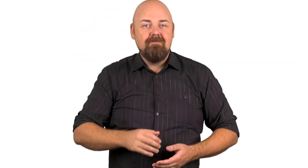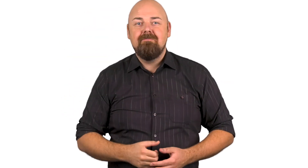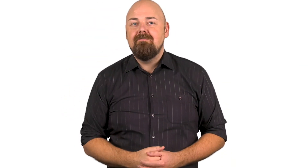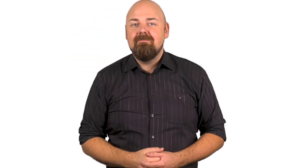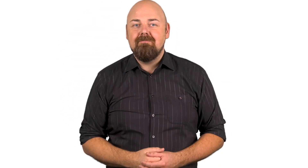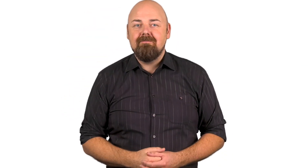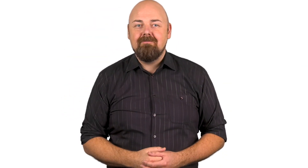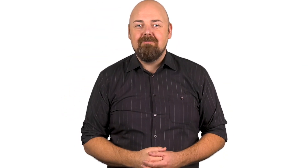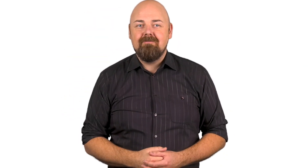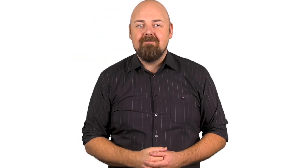Tavolus. Tavolus.